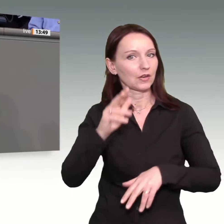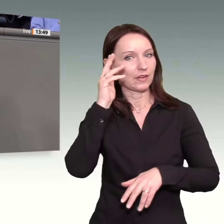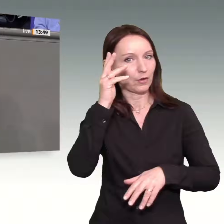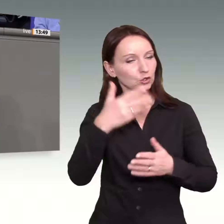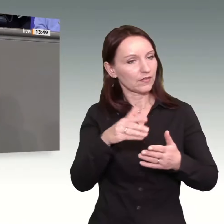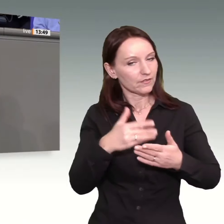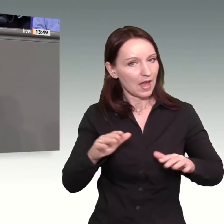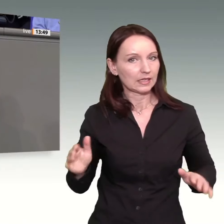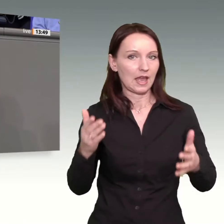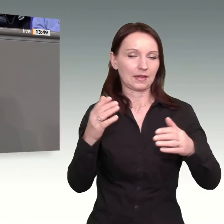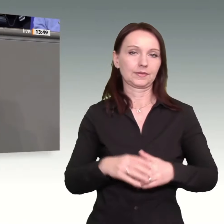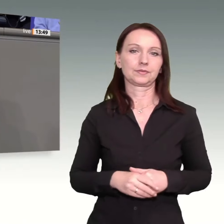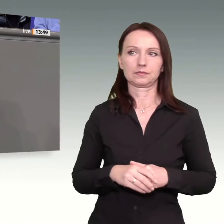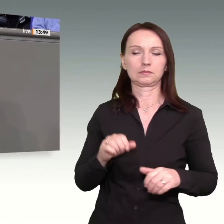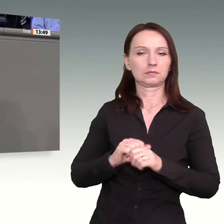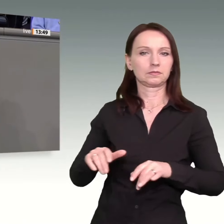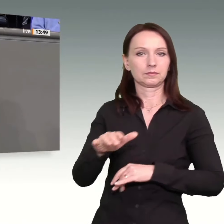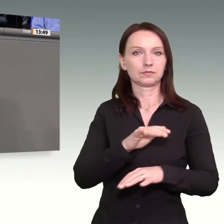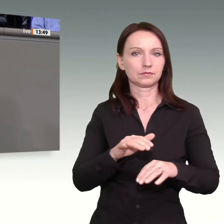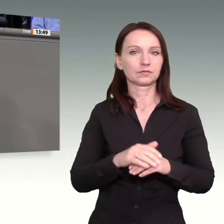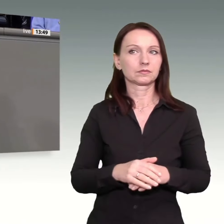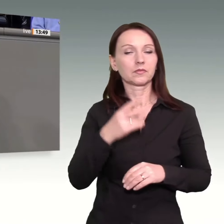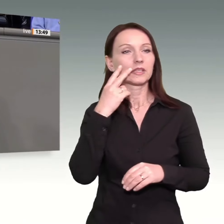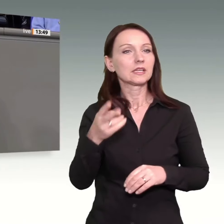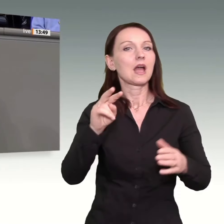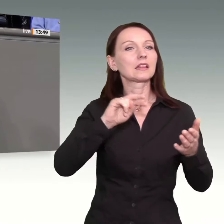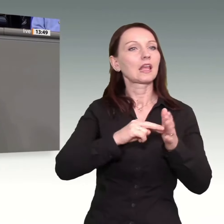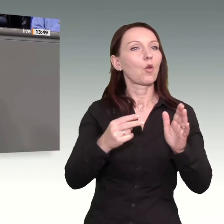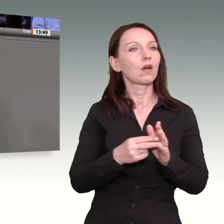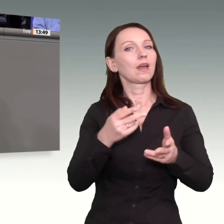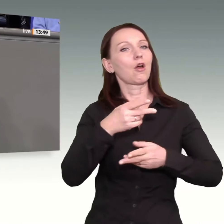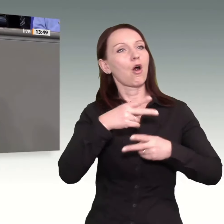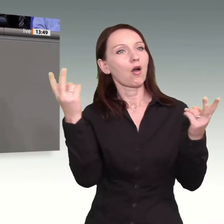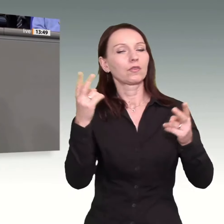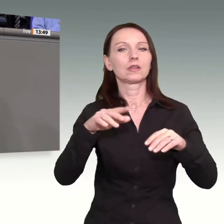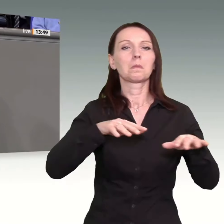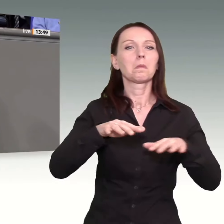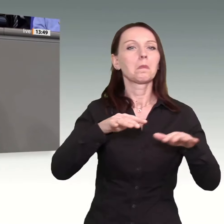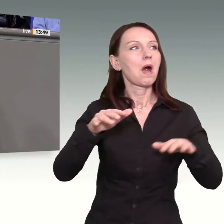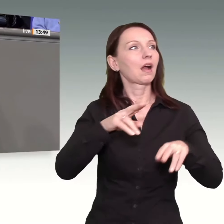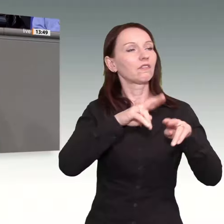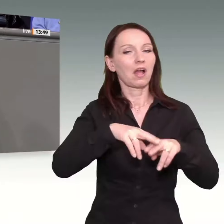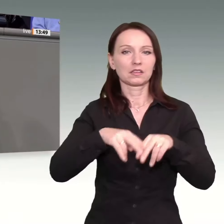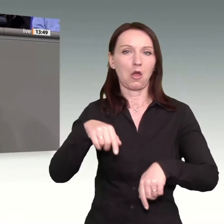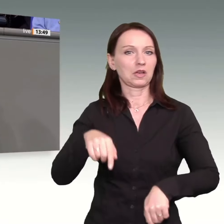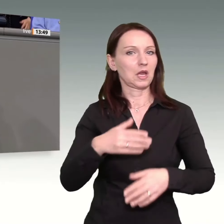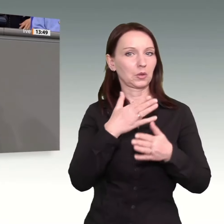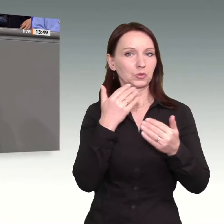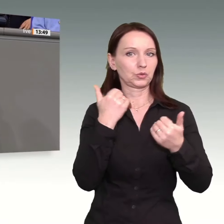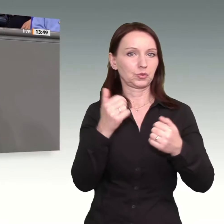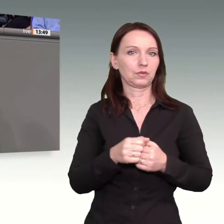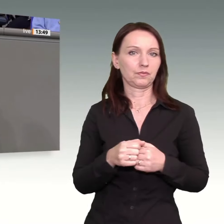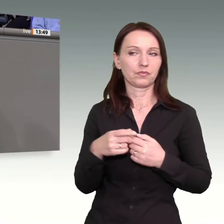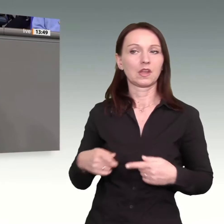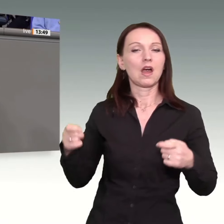Technologieoffenheit und Vertrauen in den Markt ist hier Fehlanzeige. Das großspurig angekündigte Wirtschaftswunder